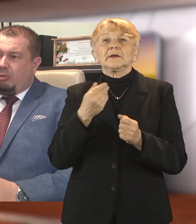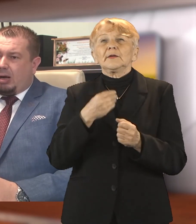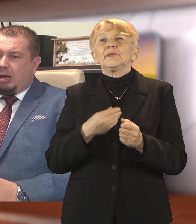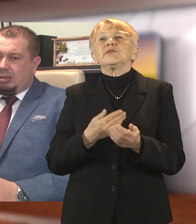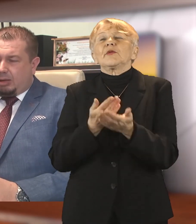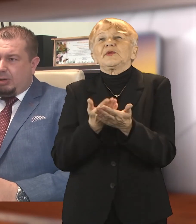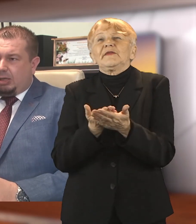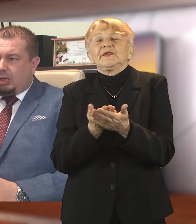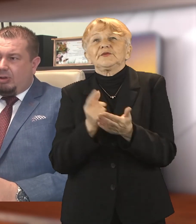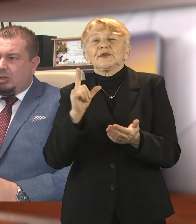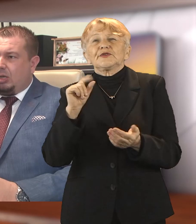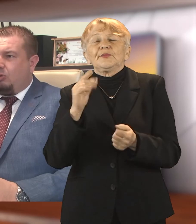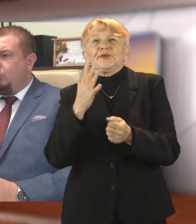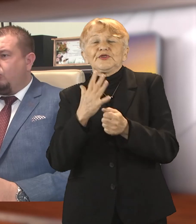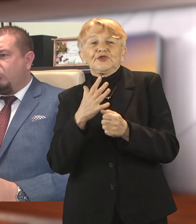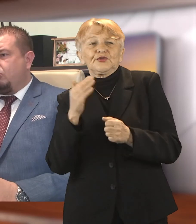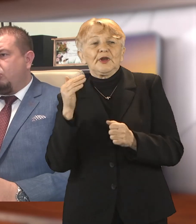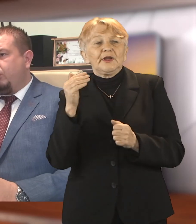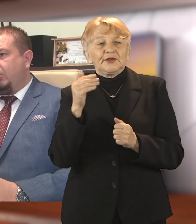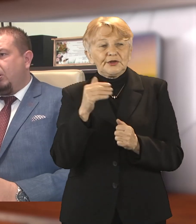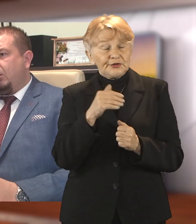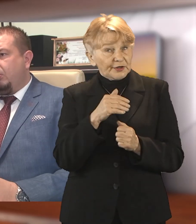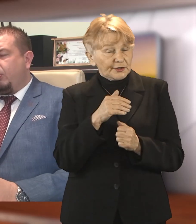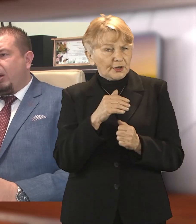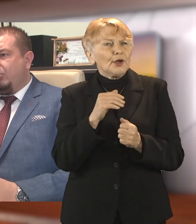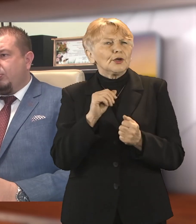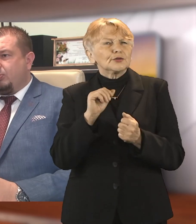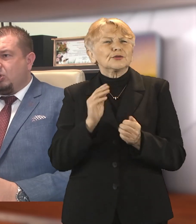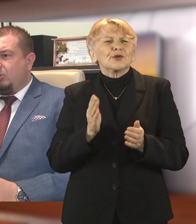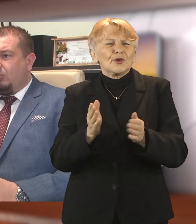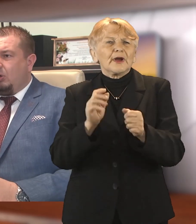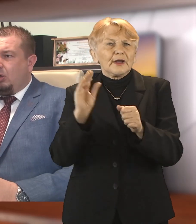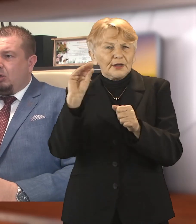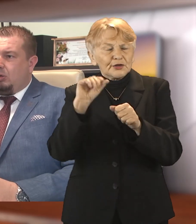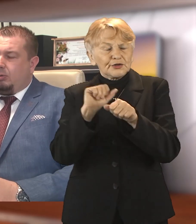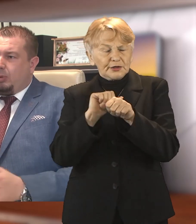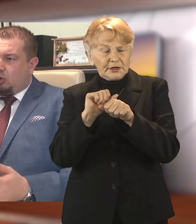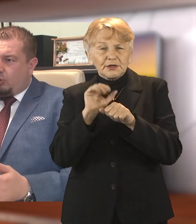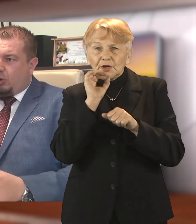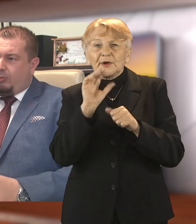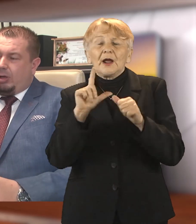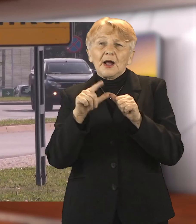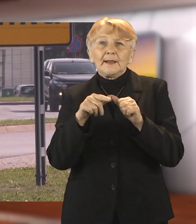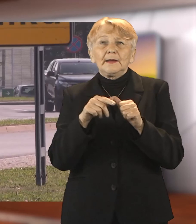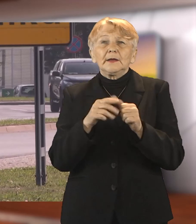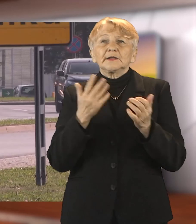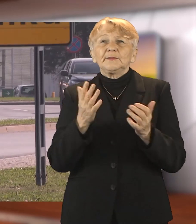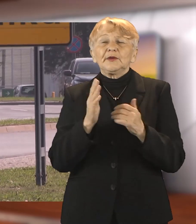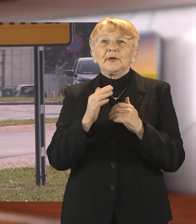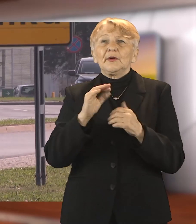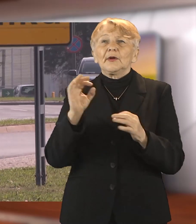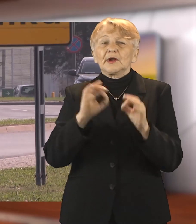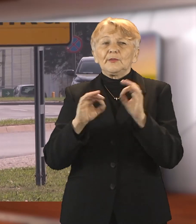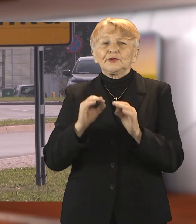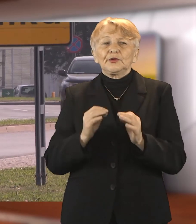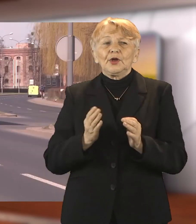nie wymaga tak pilnej interwencji. Jednak chodnik uważam, że mógłby poprawić bezpieczeństwo pieszo-rowerowe. Teraz powiat